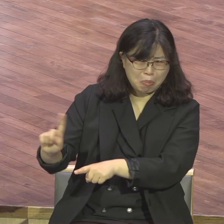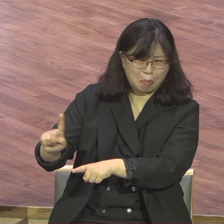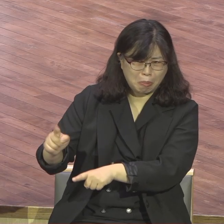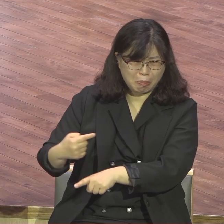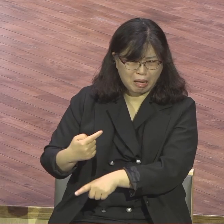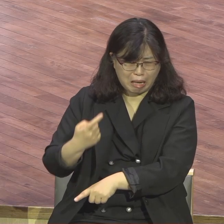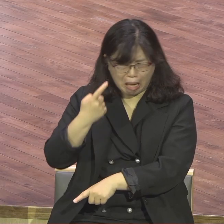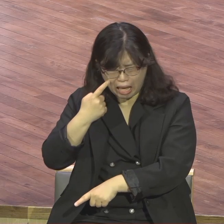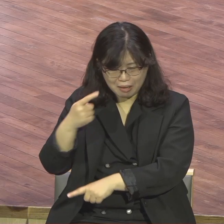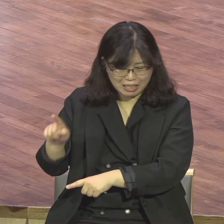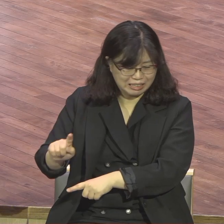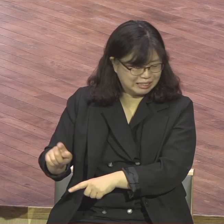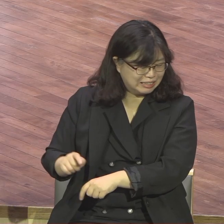못하면서 안 되면서